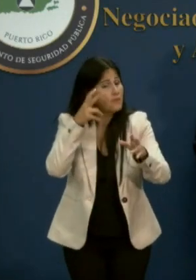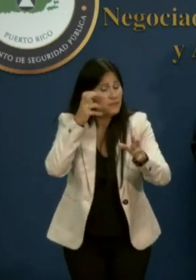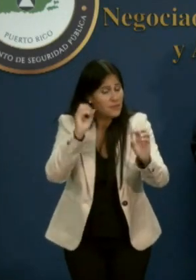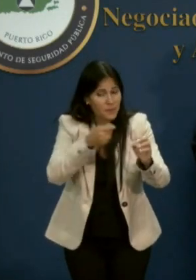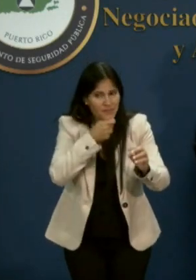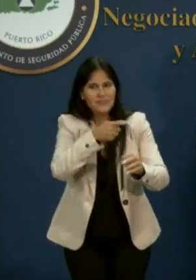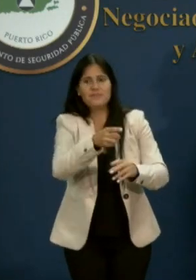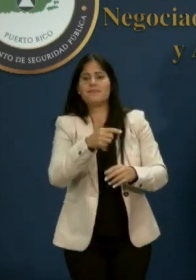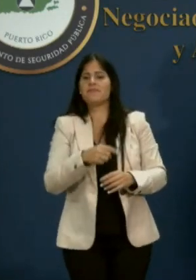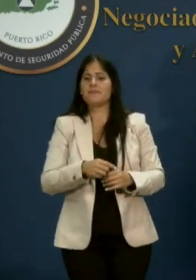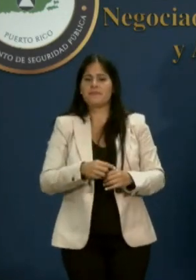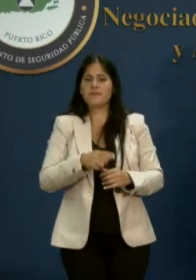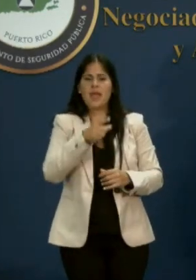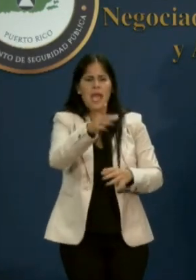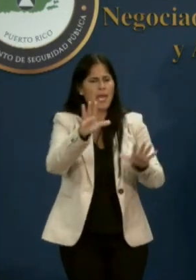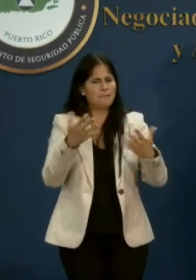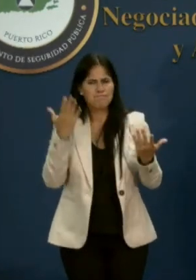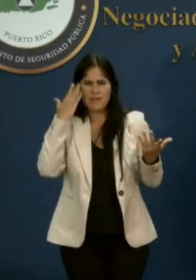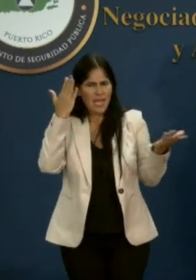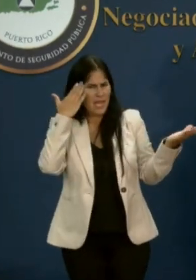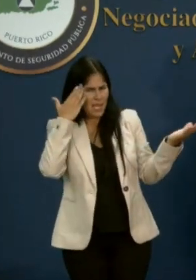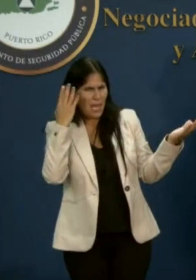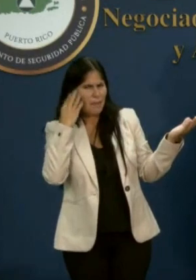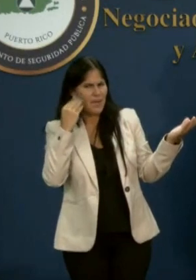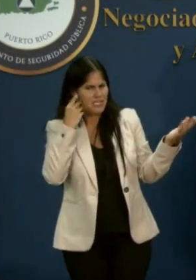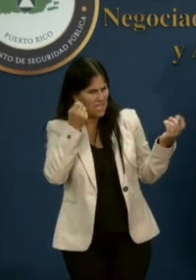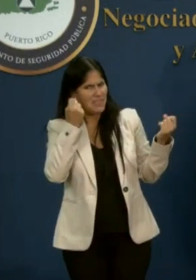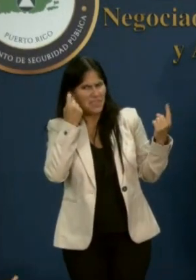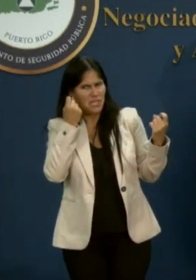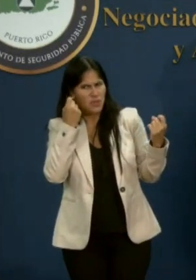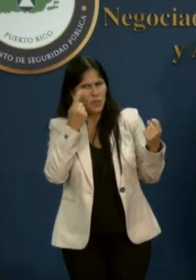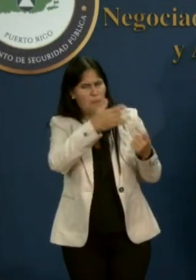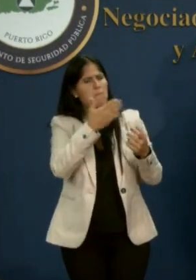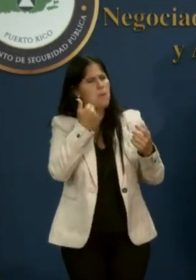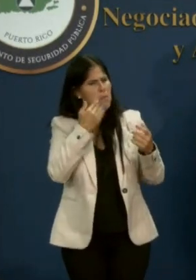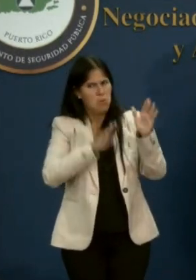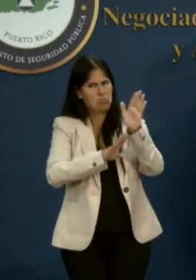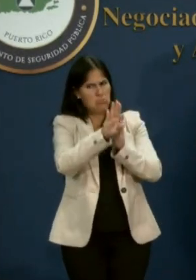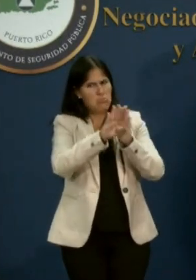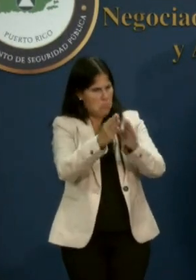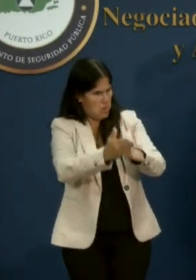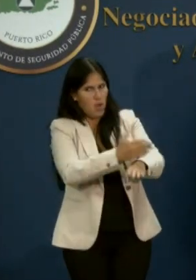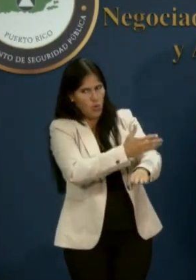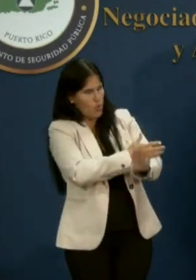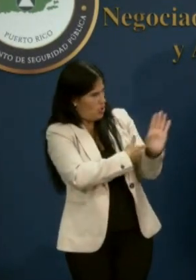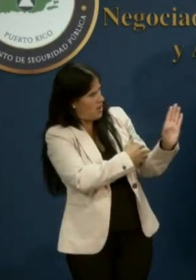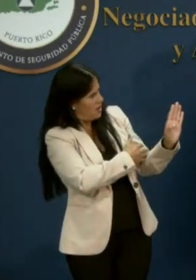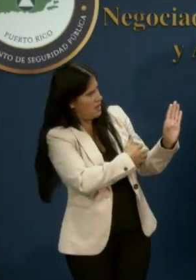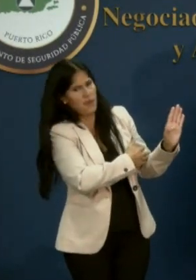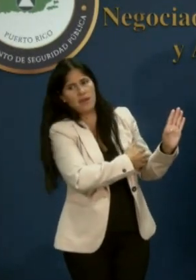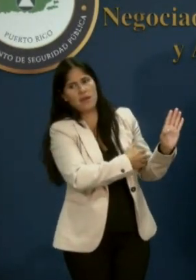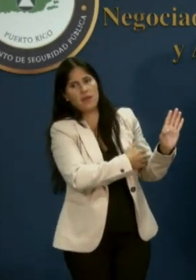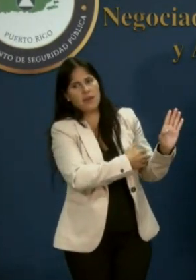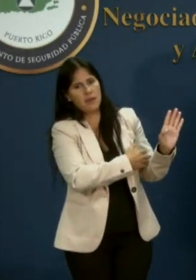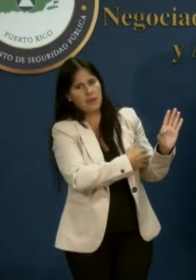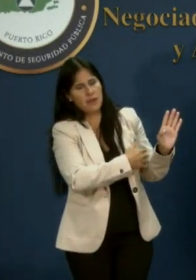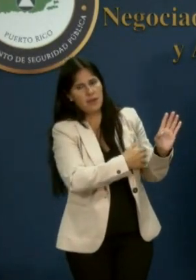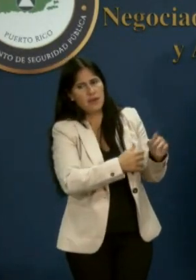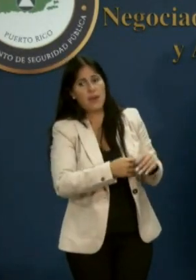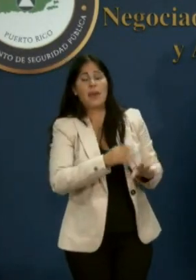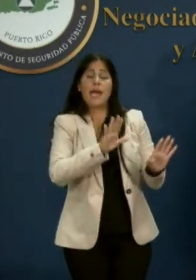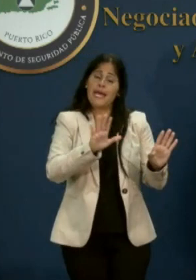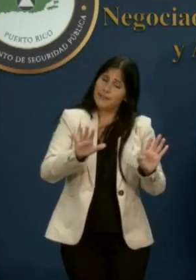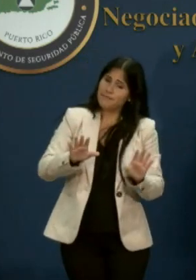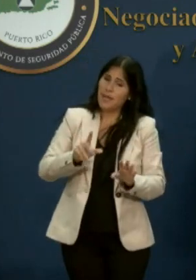algo que ustedes entiendan que le van a mejorar? Mira, en realidad uno